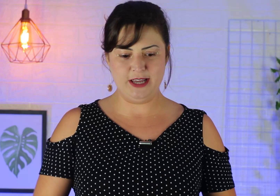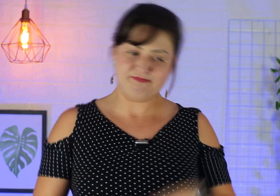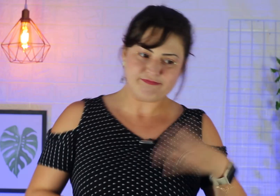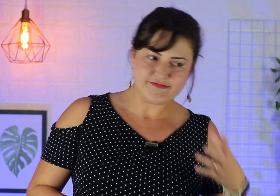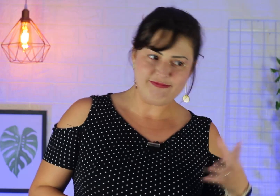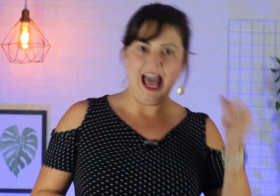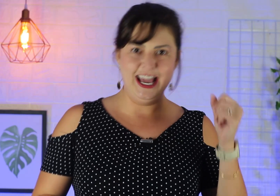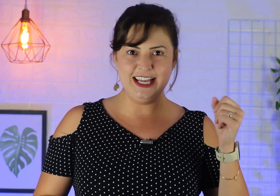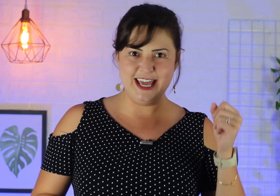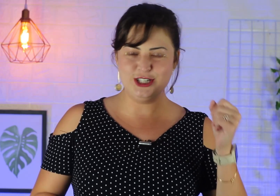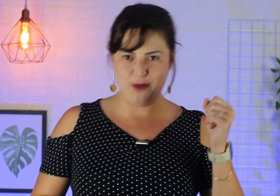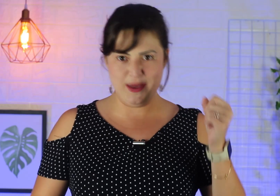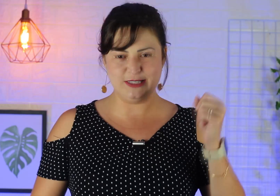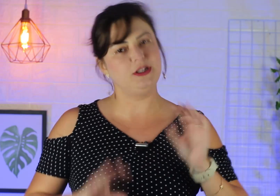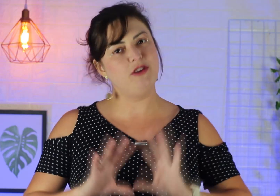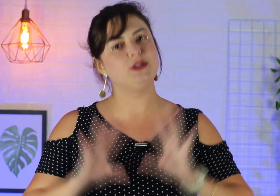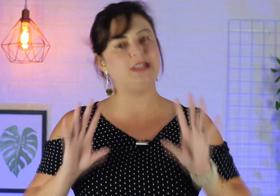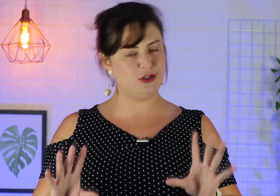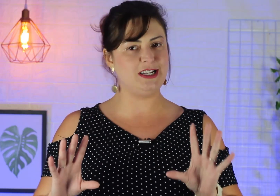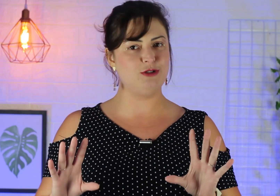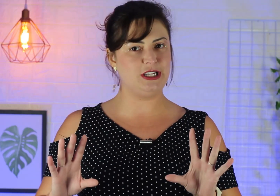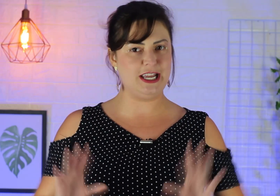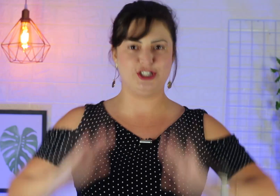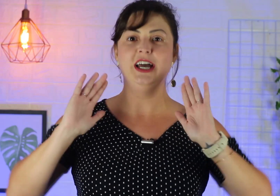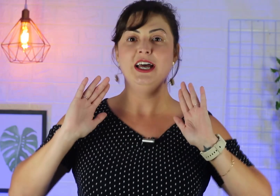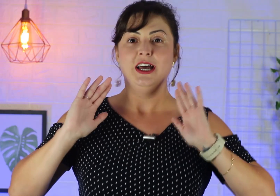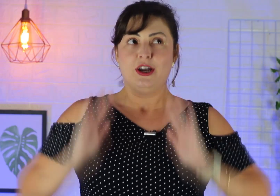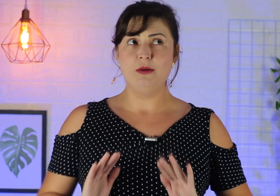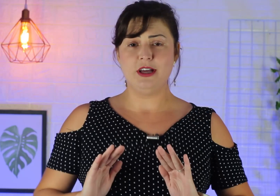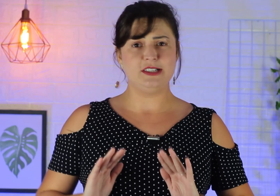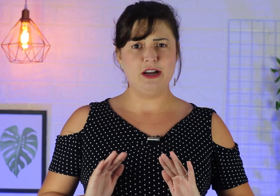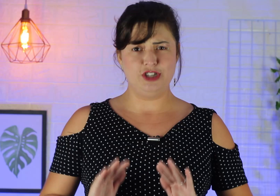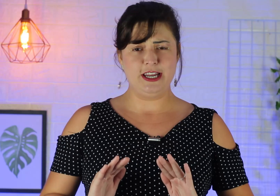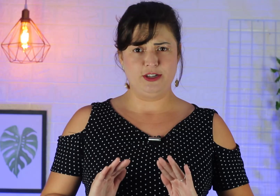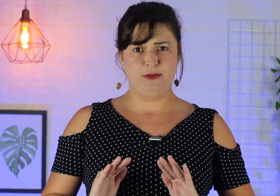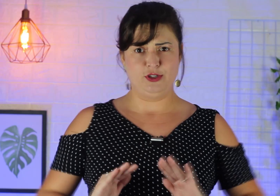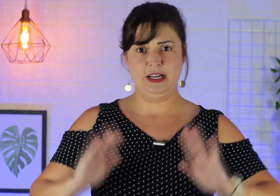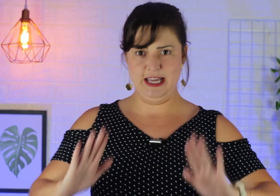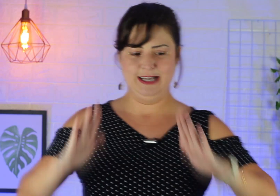a igreja, não é mesmo? Então, vamos fazer o sinal de igreja. Como que é o sinal de igreja, professora Ninha?